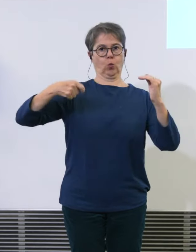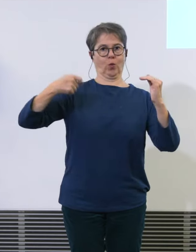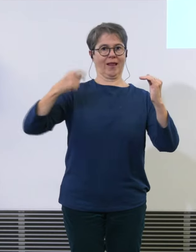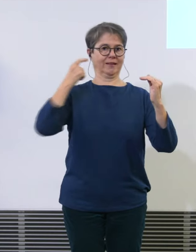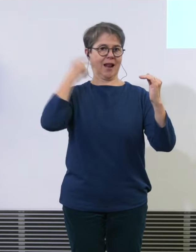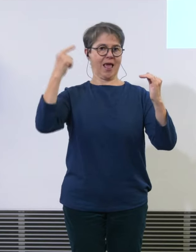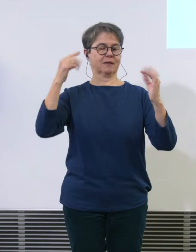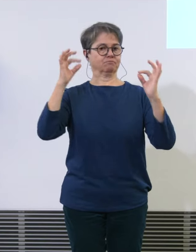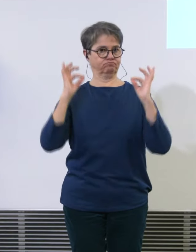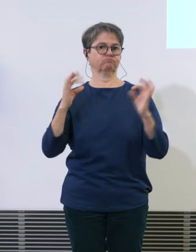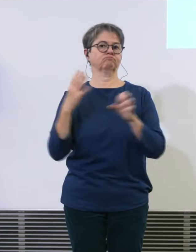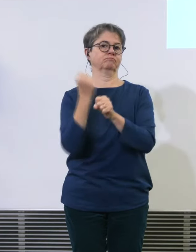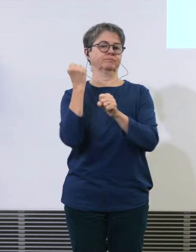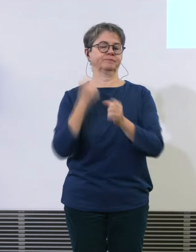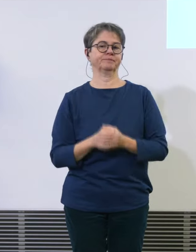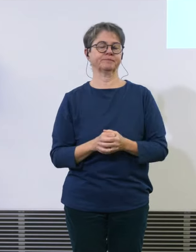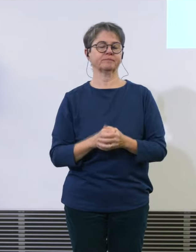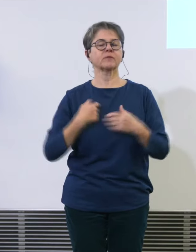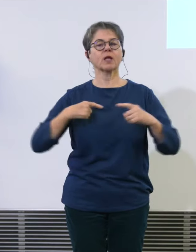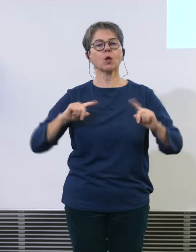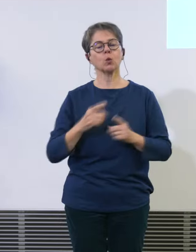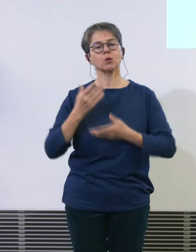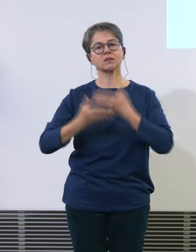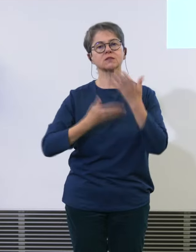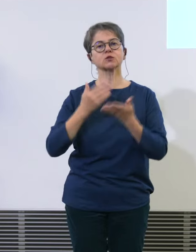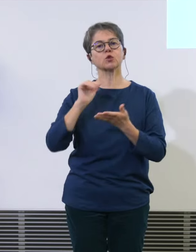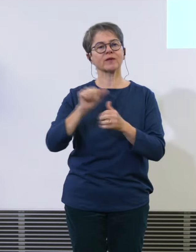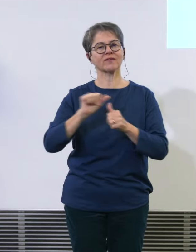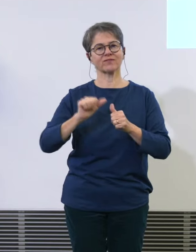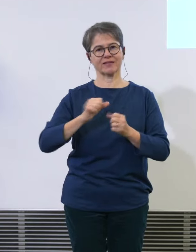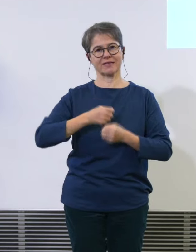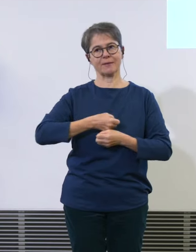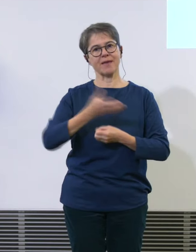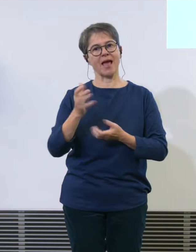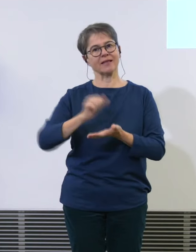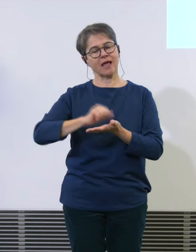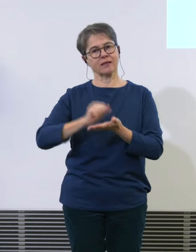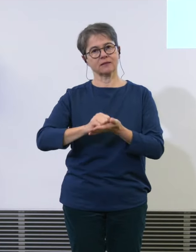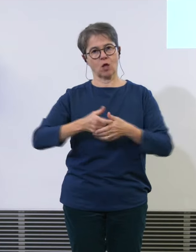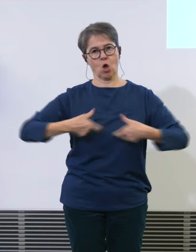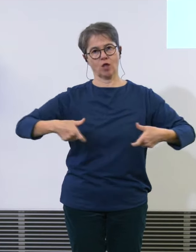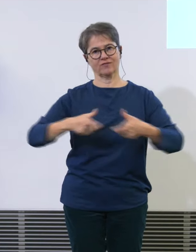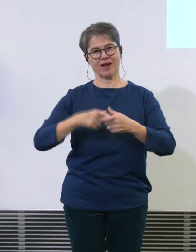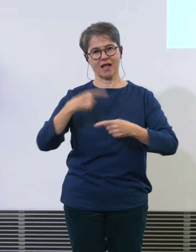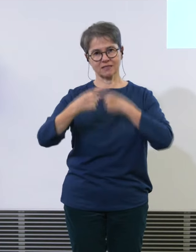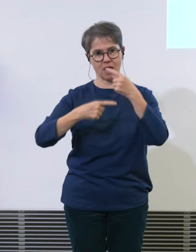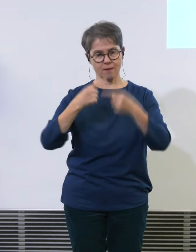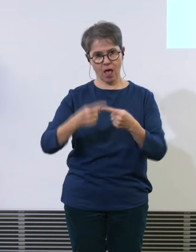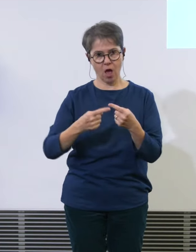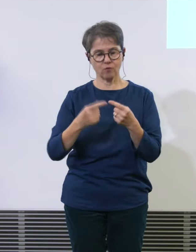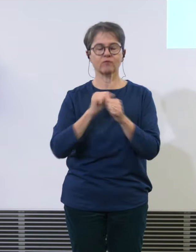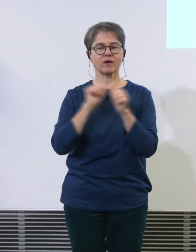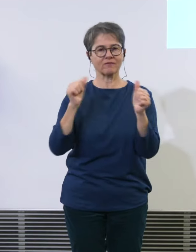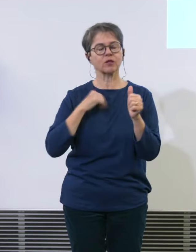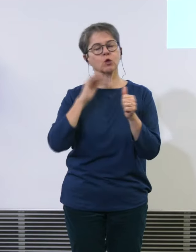der Medienkonferenz. Ich werde dann ein paar Ausführungen machen zu den Entwicklungen des Verkehrsaufkommens, zum Fluglärmcontrolling,